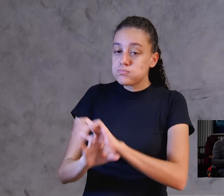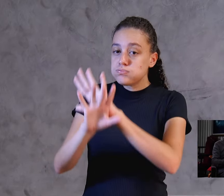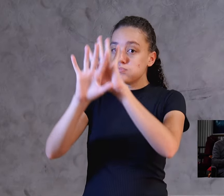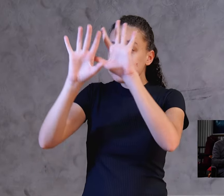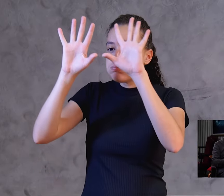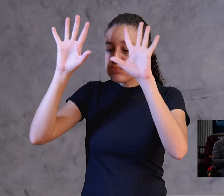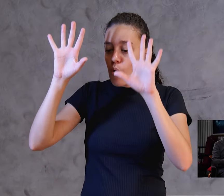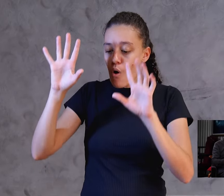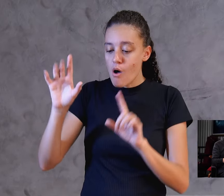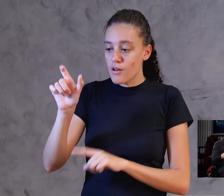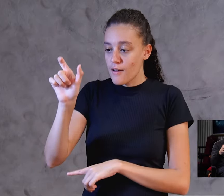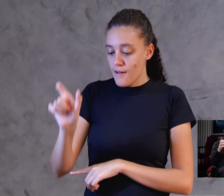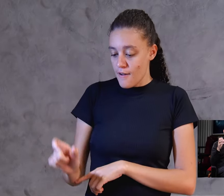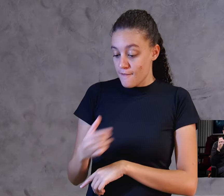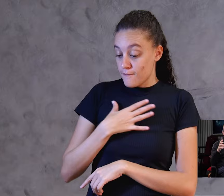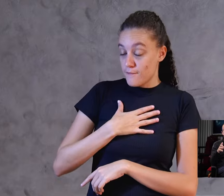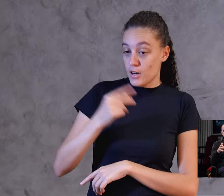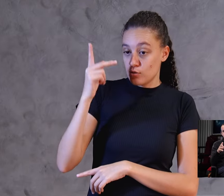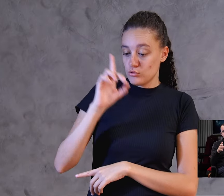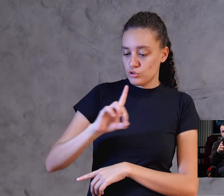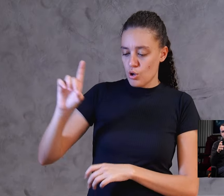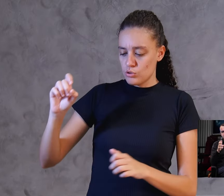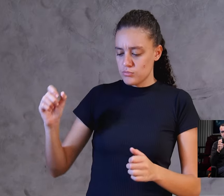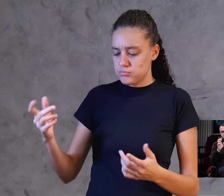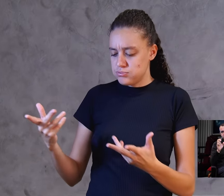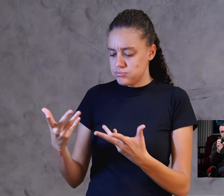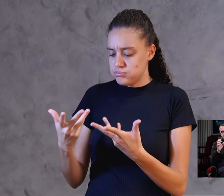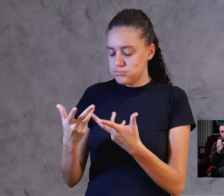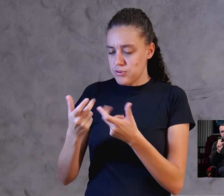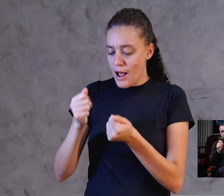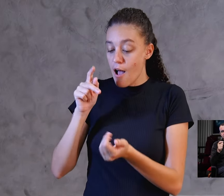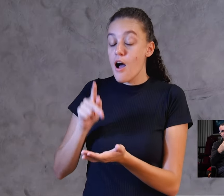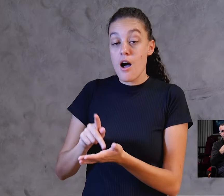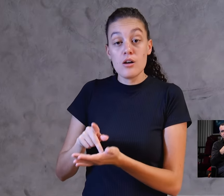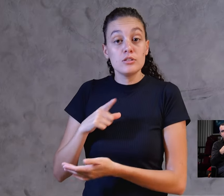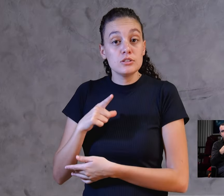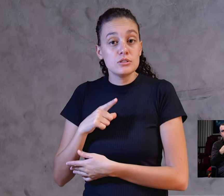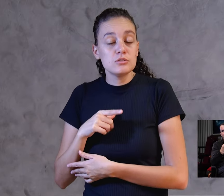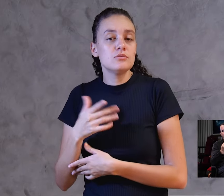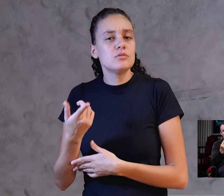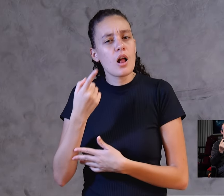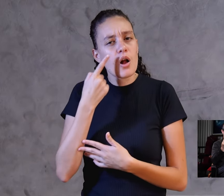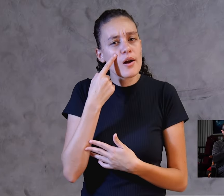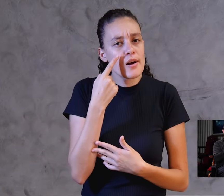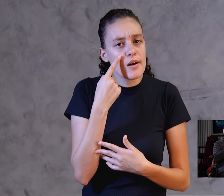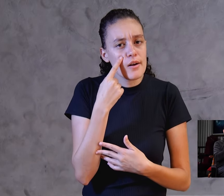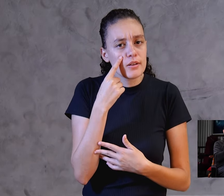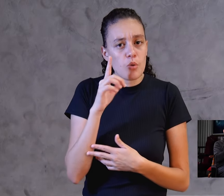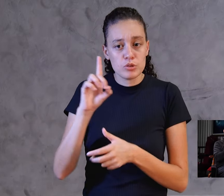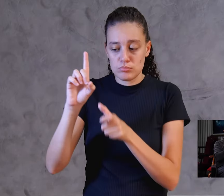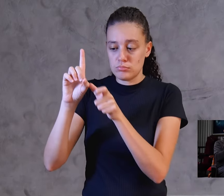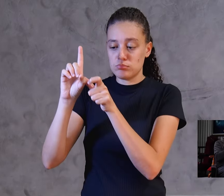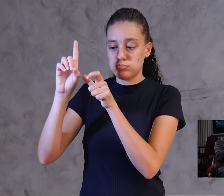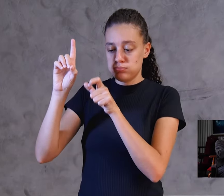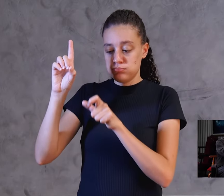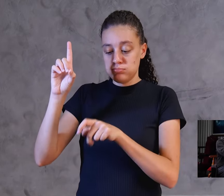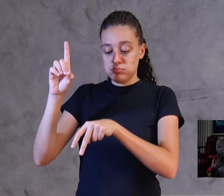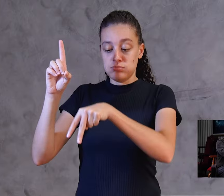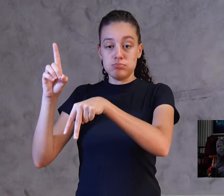unigênito do Pai, cheio de graça e verdade. Então, observa isso. Aquele mesmo verbo lá, que criou